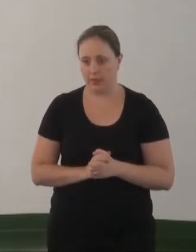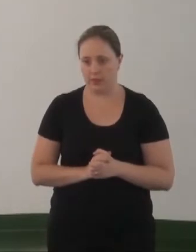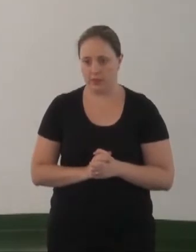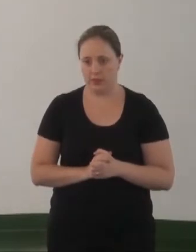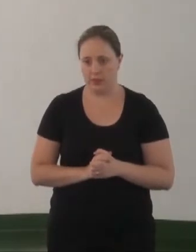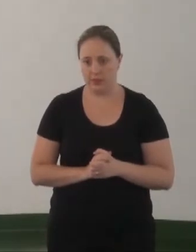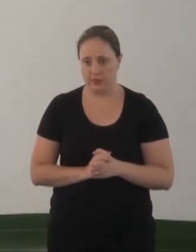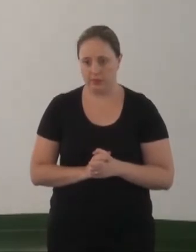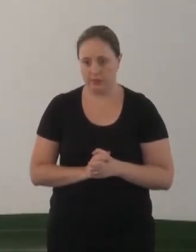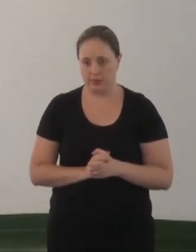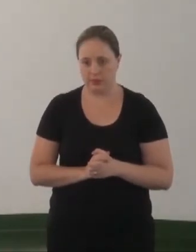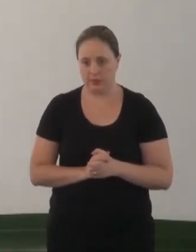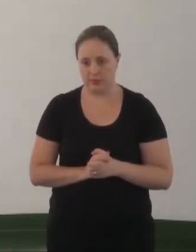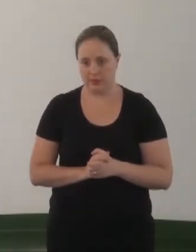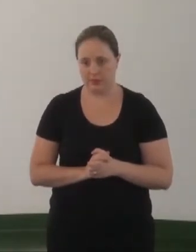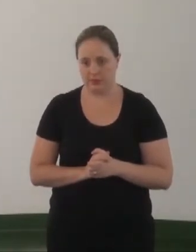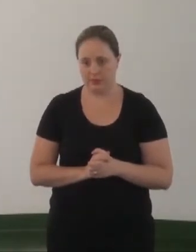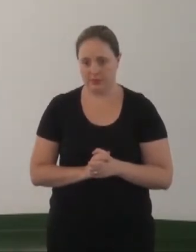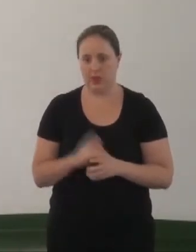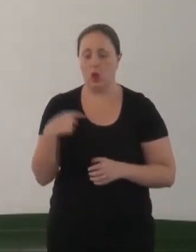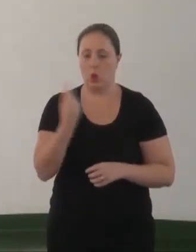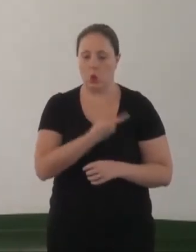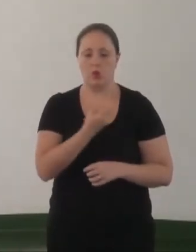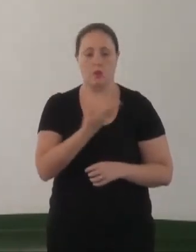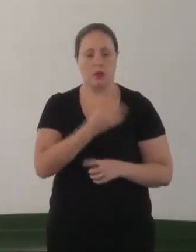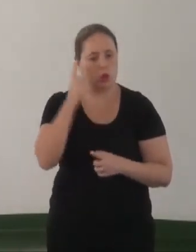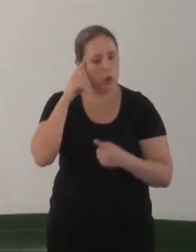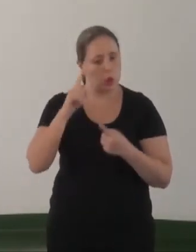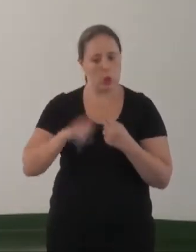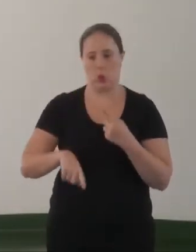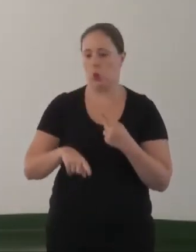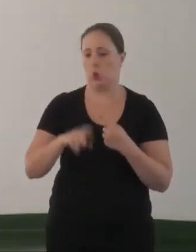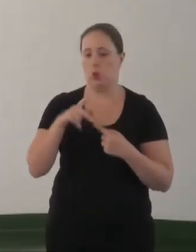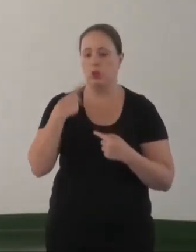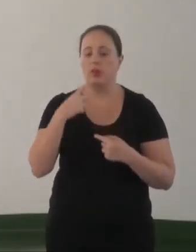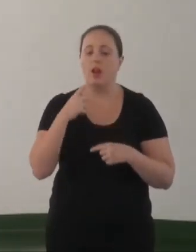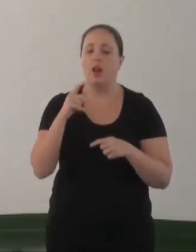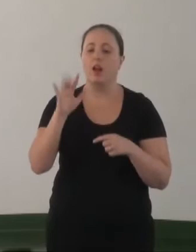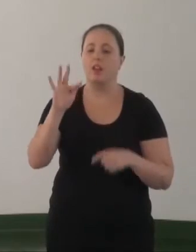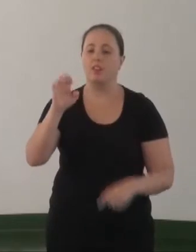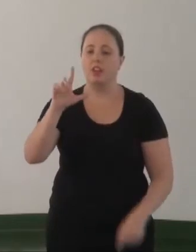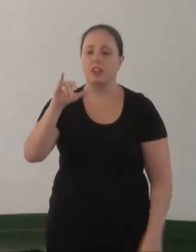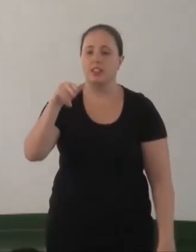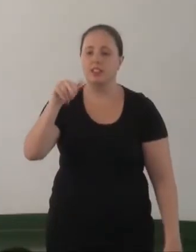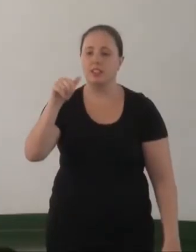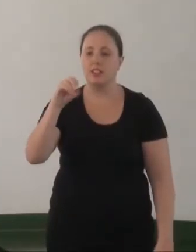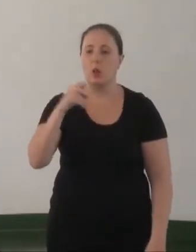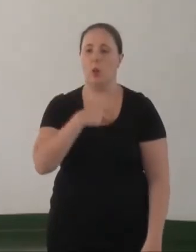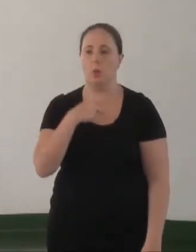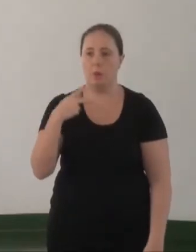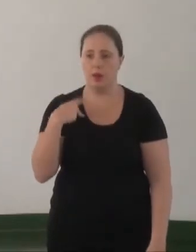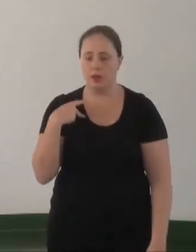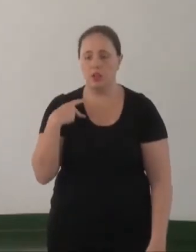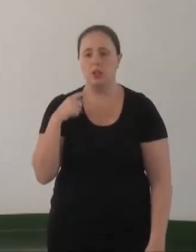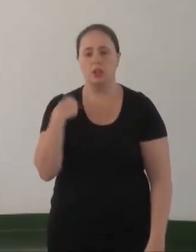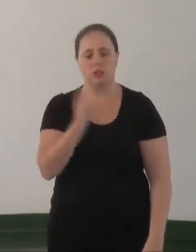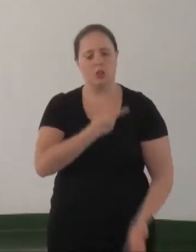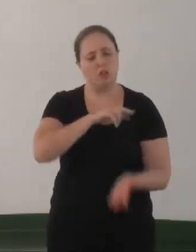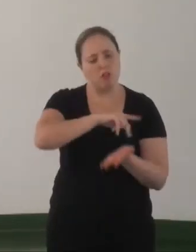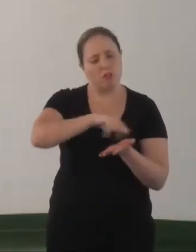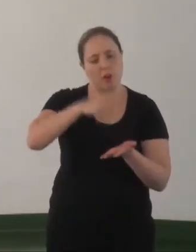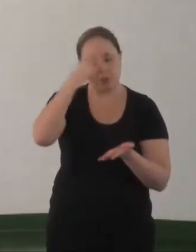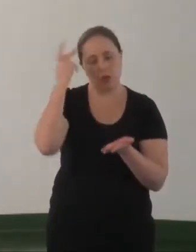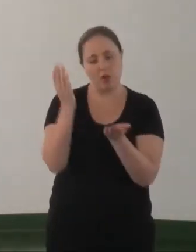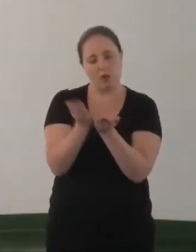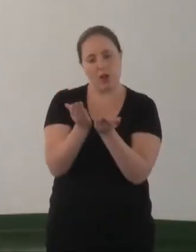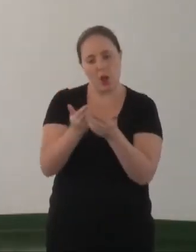Esse aqui é um evangélico amigo nosso que não concorda com a prática do Feliciano e dos fundamentalistas. E que sejamos milhões no Brasil